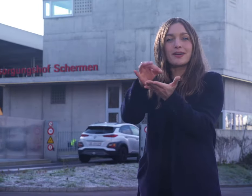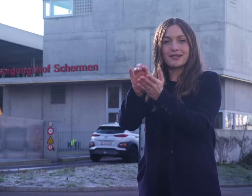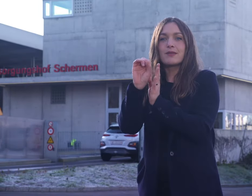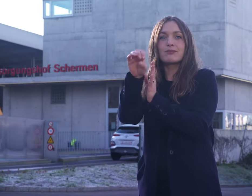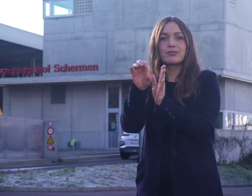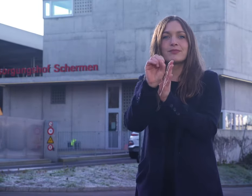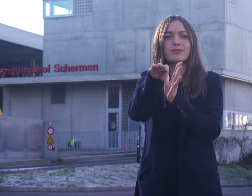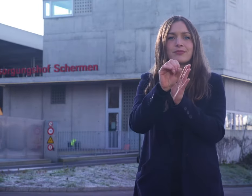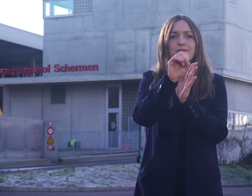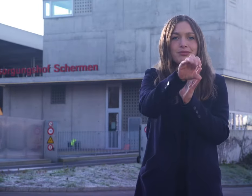Entsorgungsorte